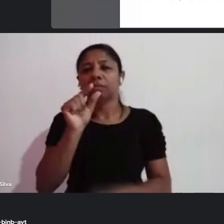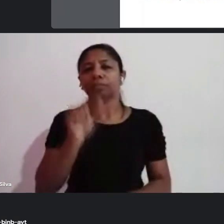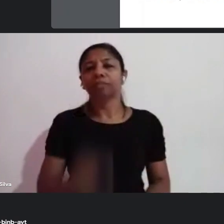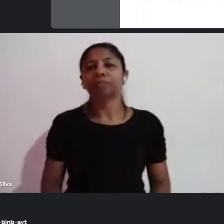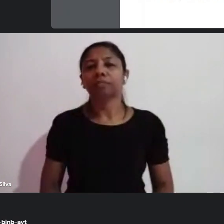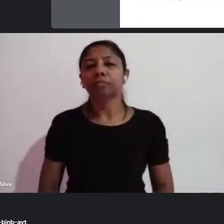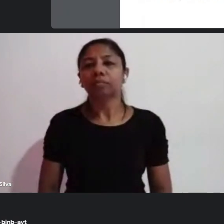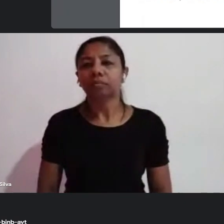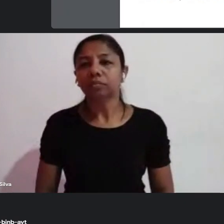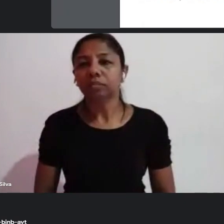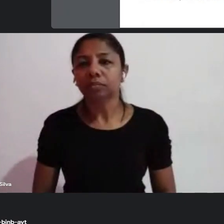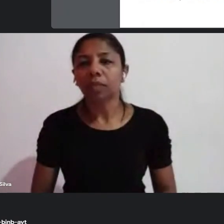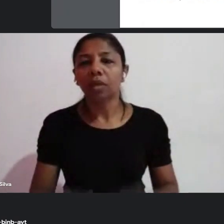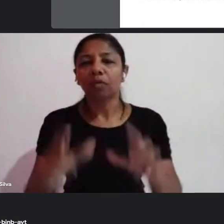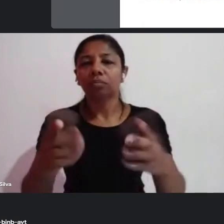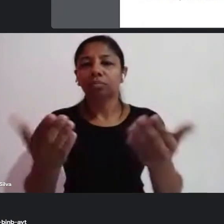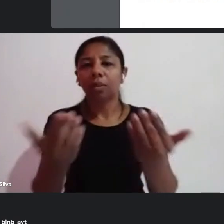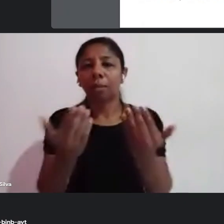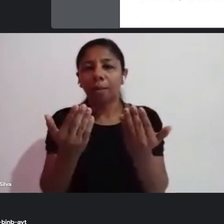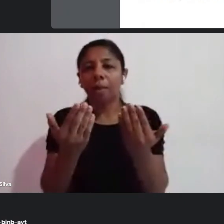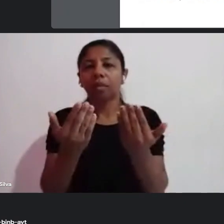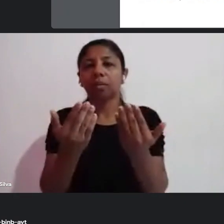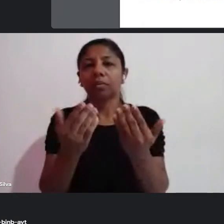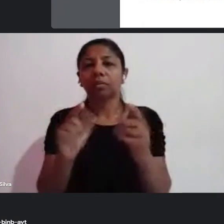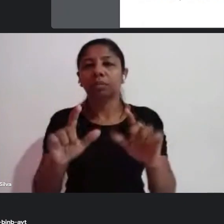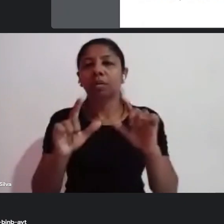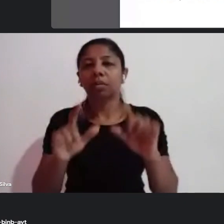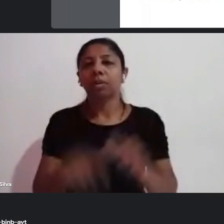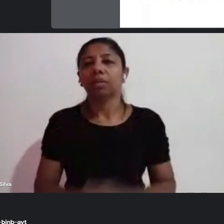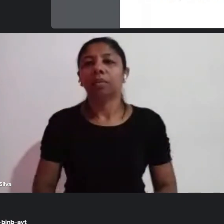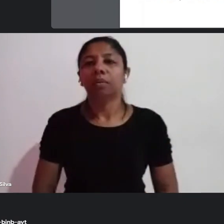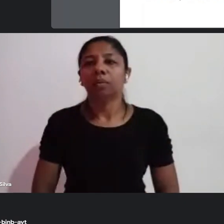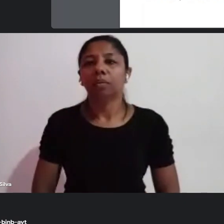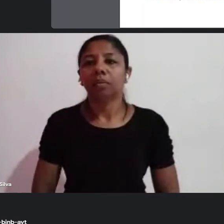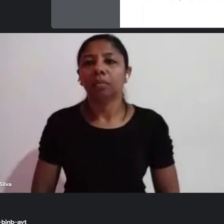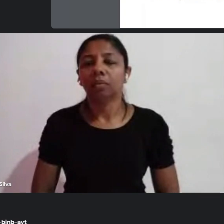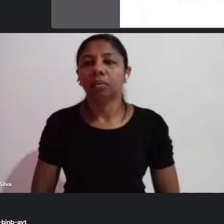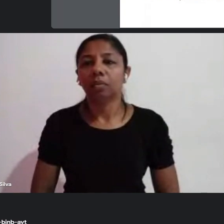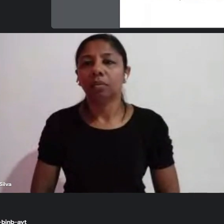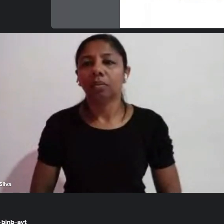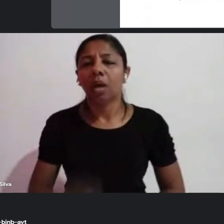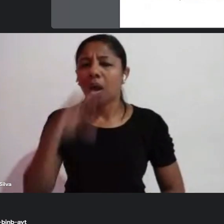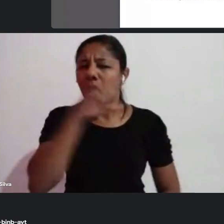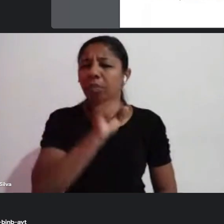Vou aproximar aqui para ver se melhorou. Vou sentar, Lino. Rapidinho, gente.